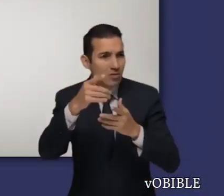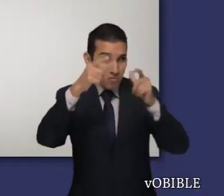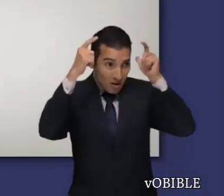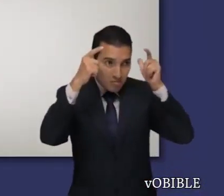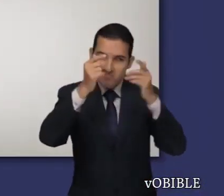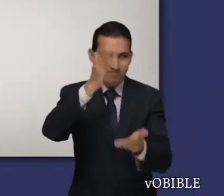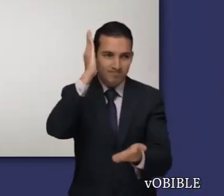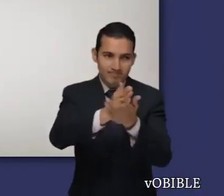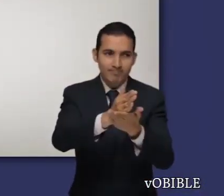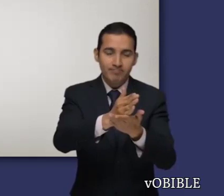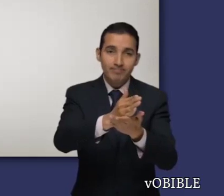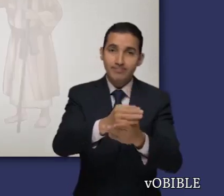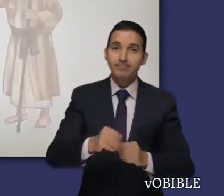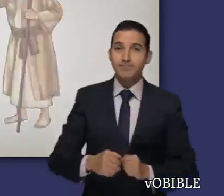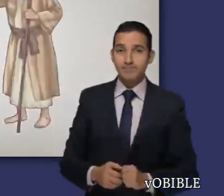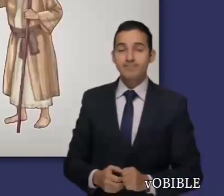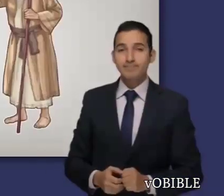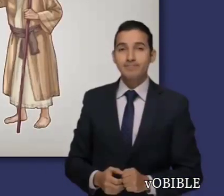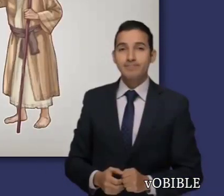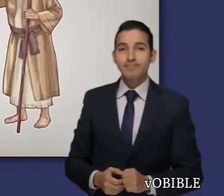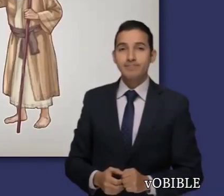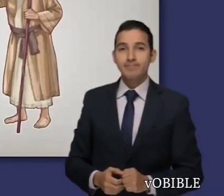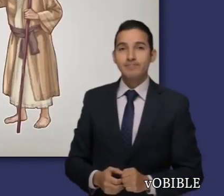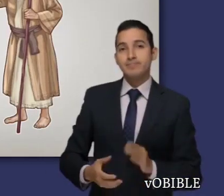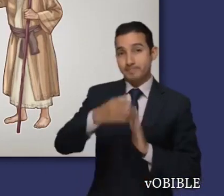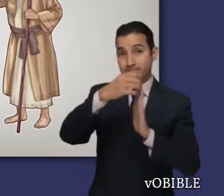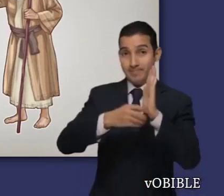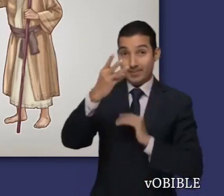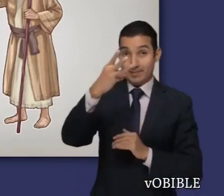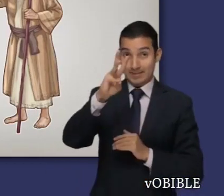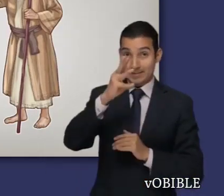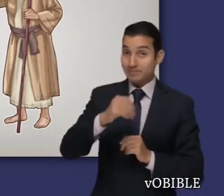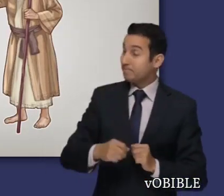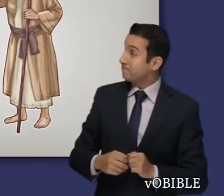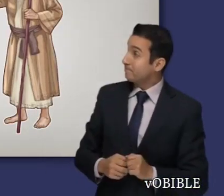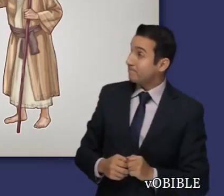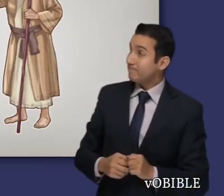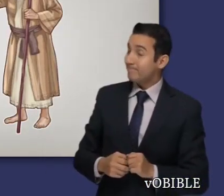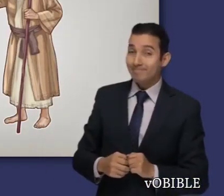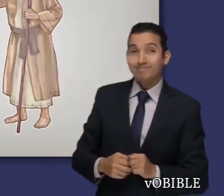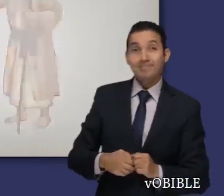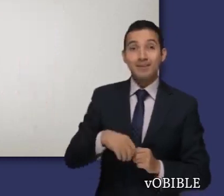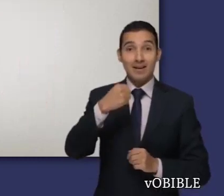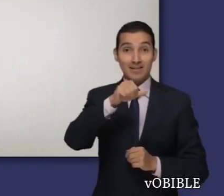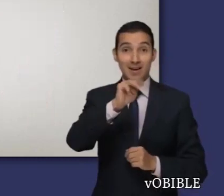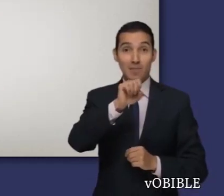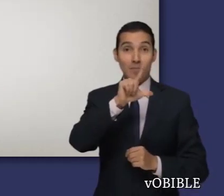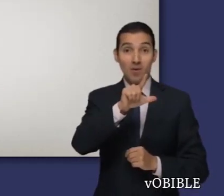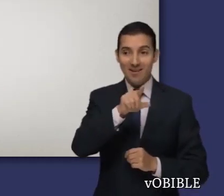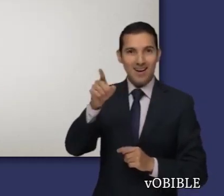En el capítulo 16, Samuel unge a David, un hijo de Gesé, para que sea el siguiente rey.